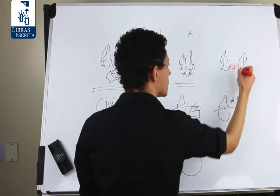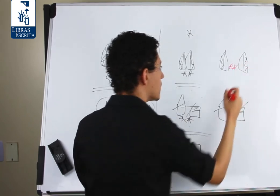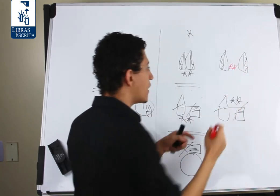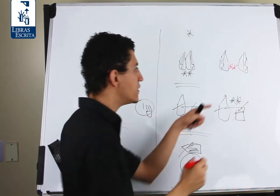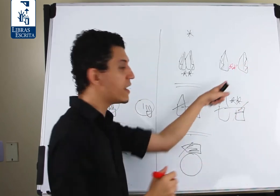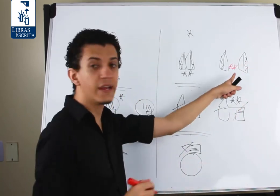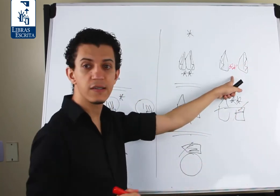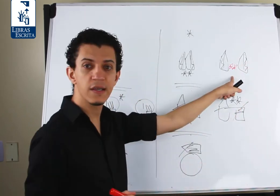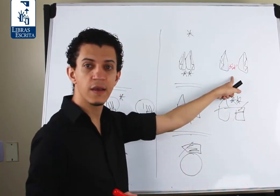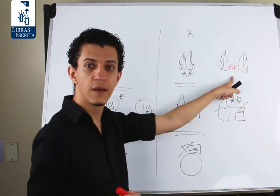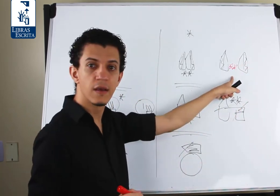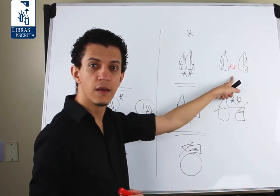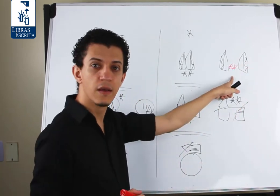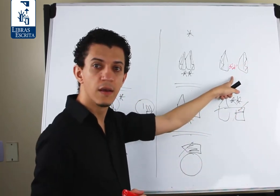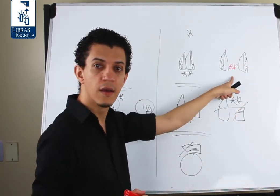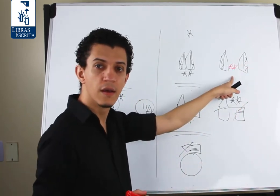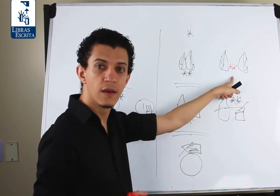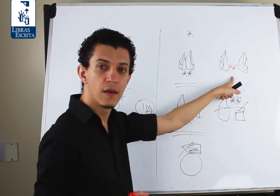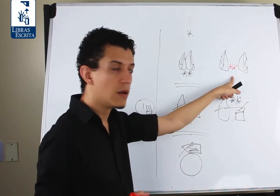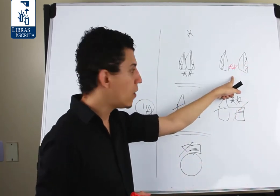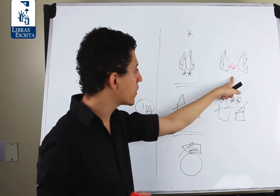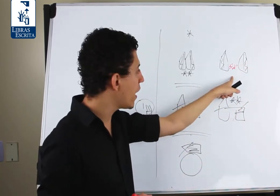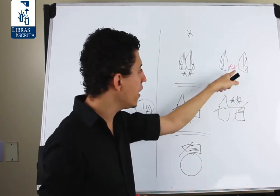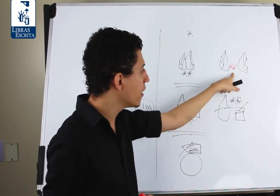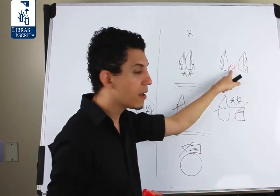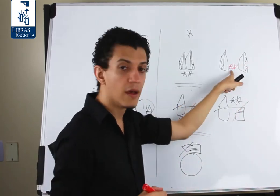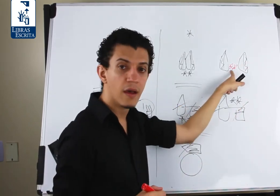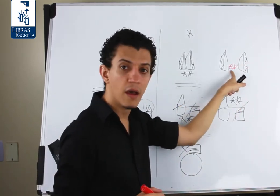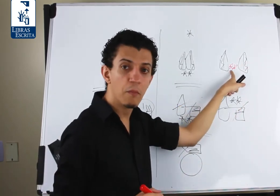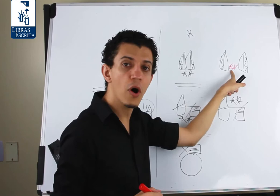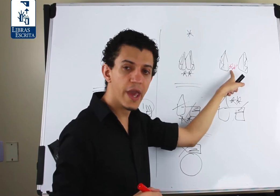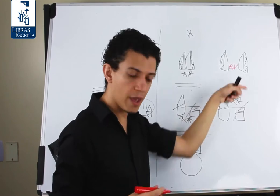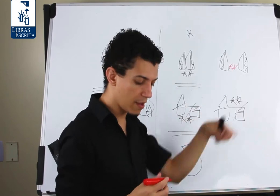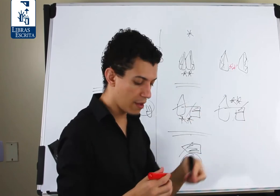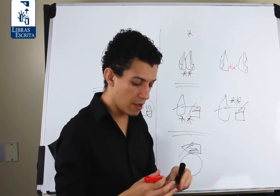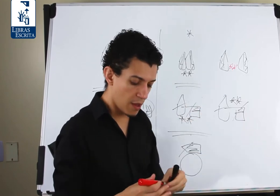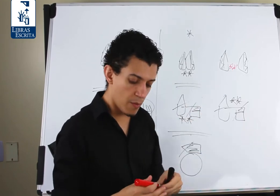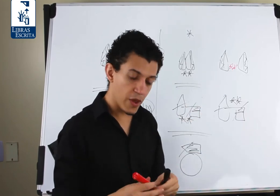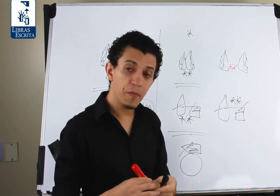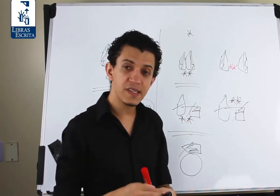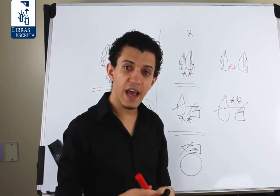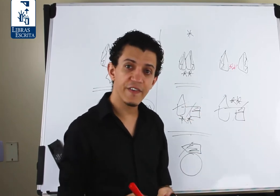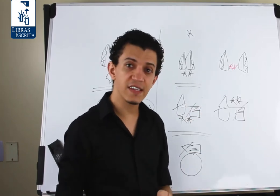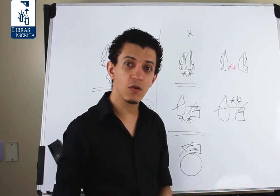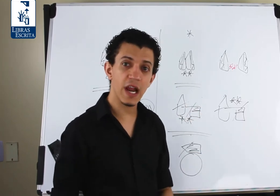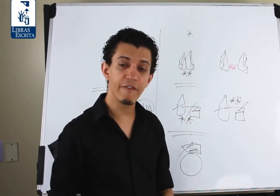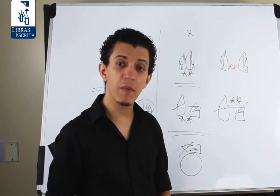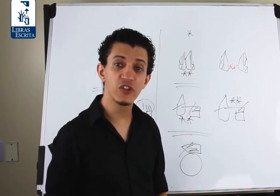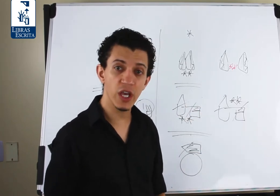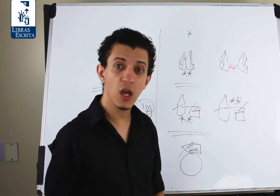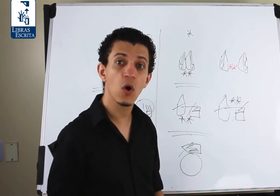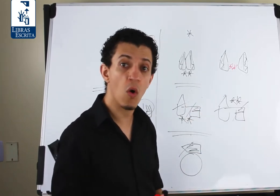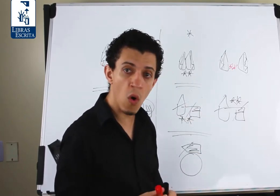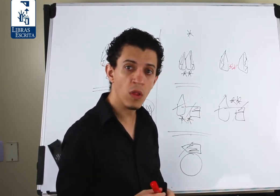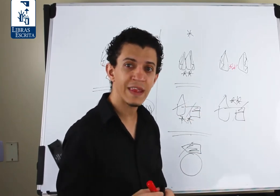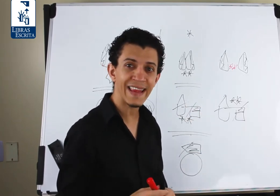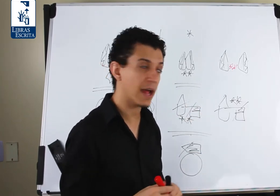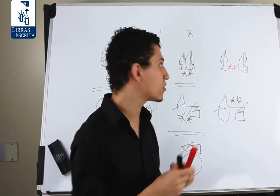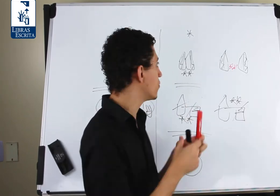seria assim. Ok? Por quê? Porque observe que esse é um grafema de contato,